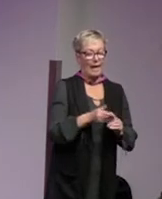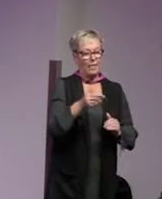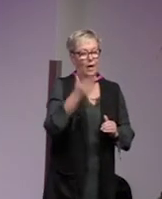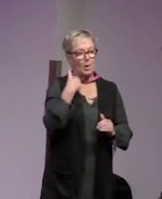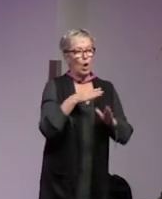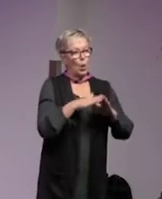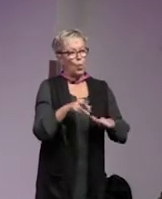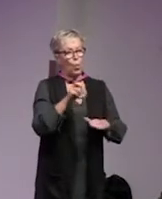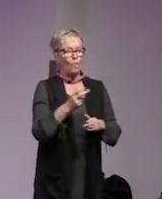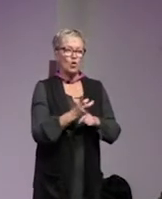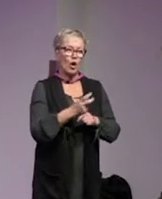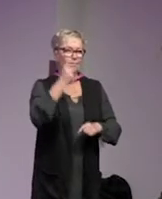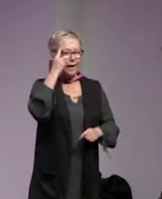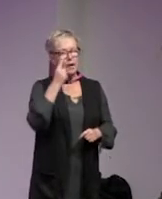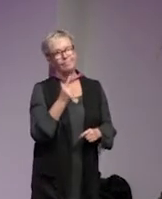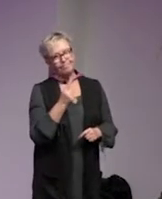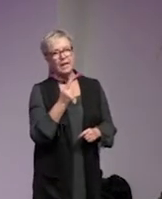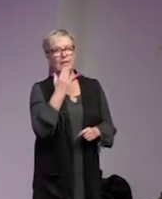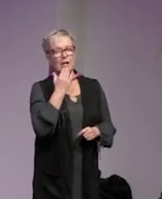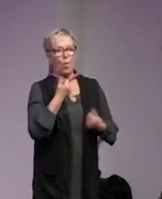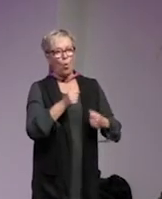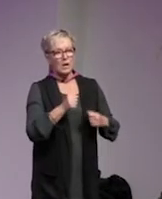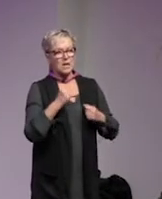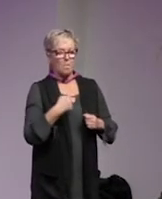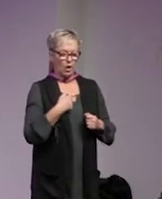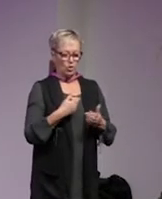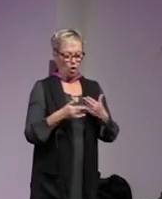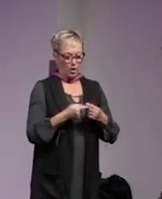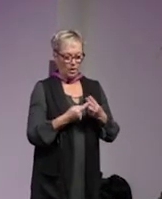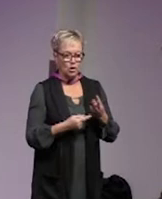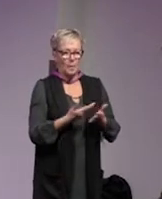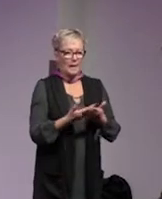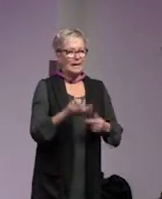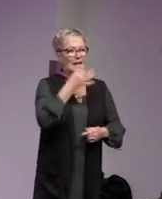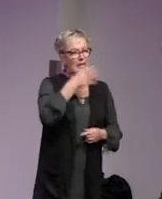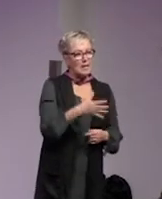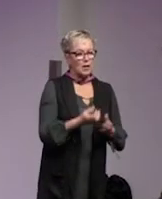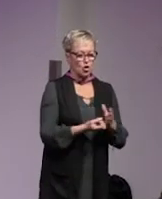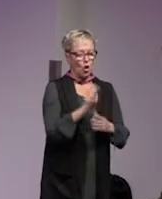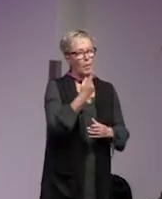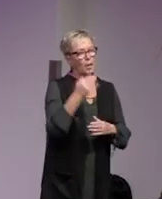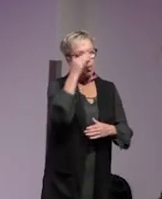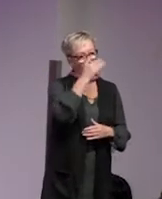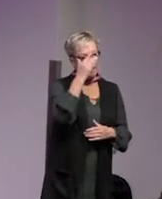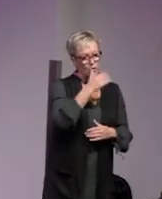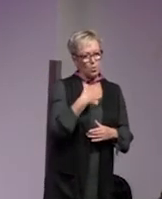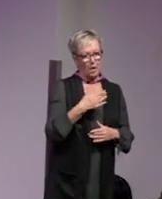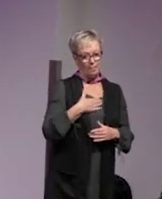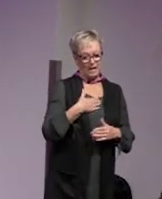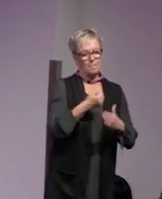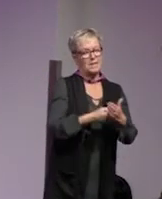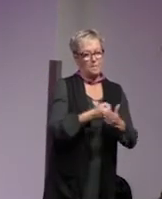man i lugn och ro försöka tänka vilka åtgärder man ska vidta som inte riskerar att skapa en problematik som man vill